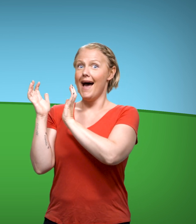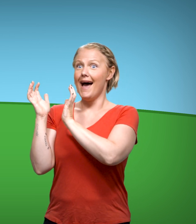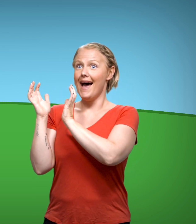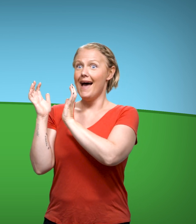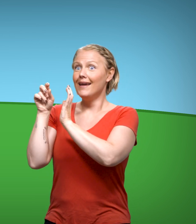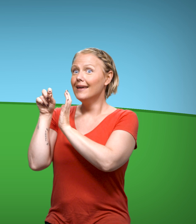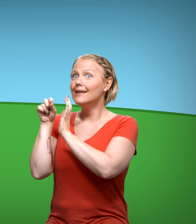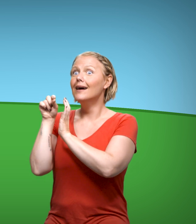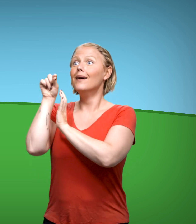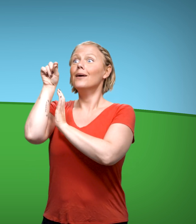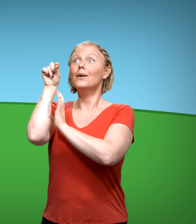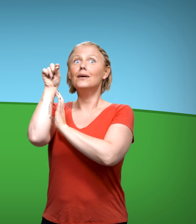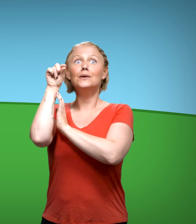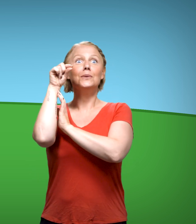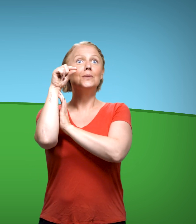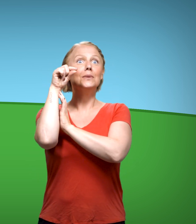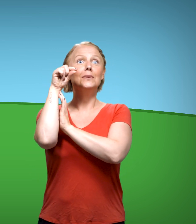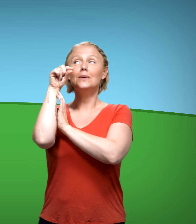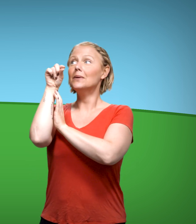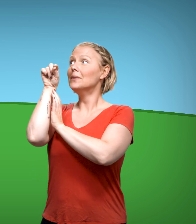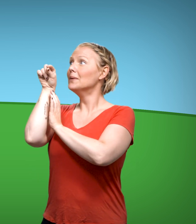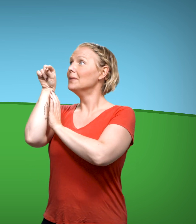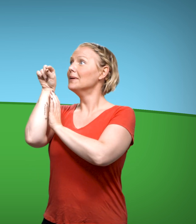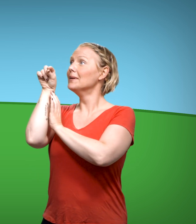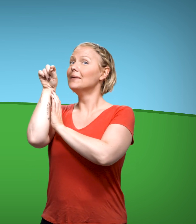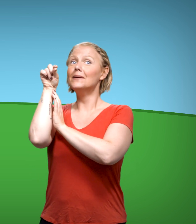og et lite hode ut av det stakk.